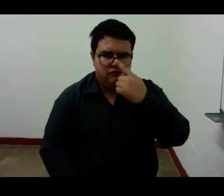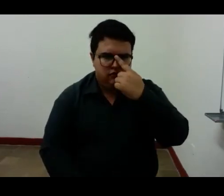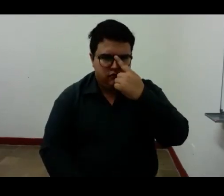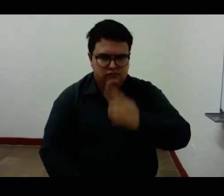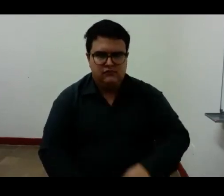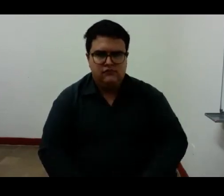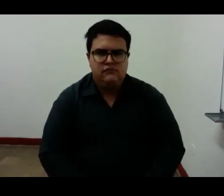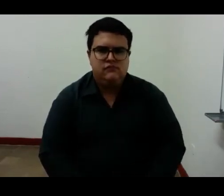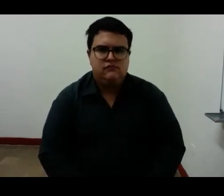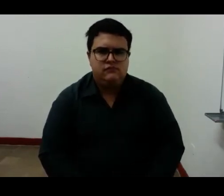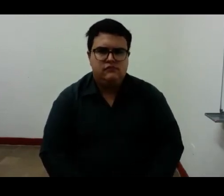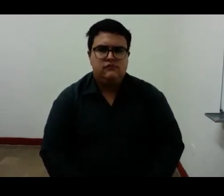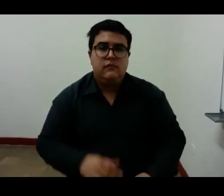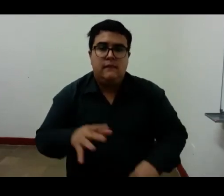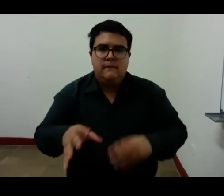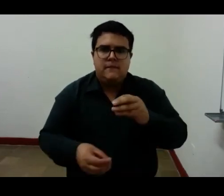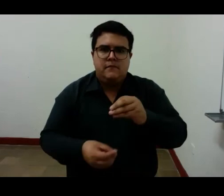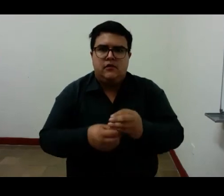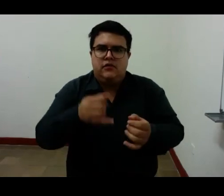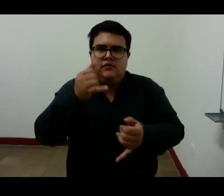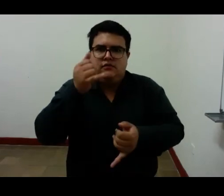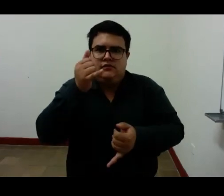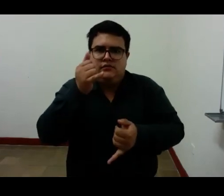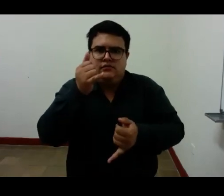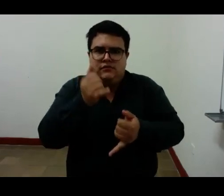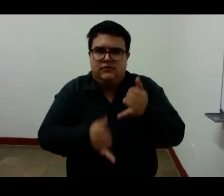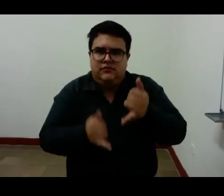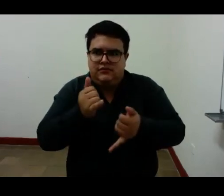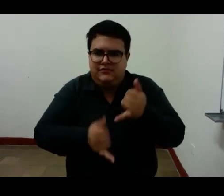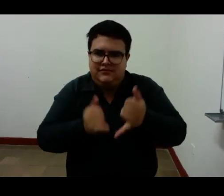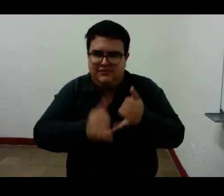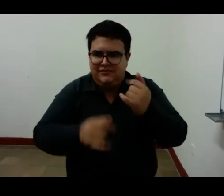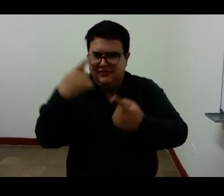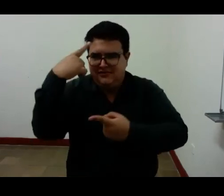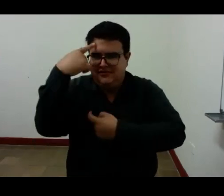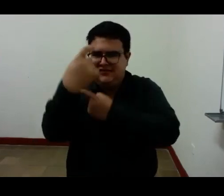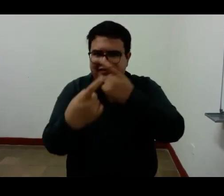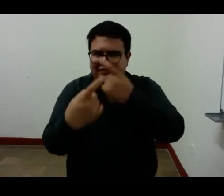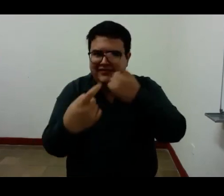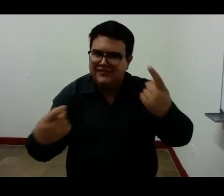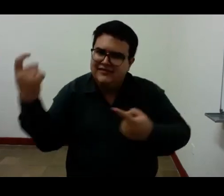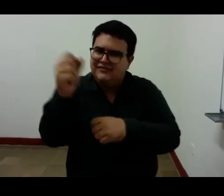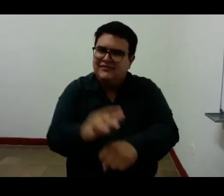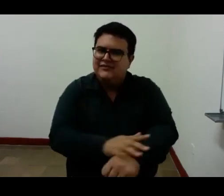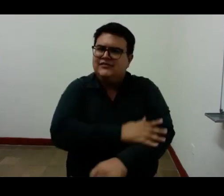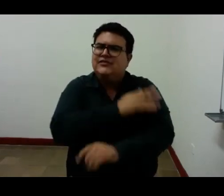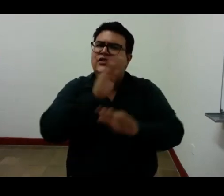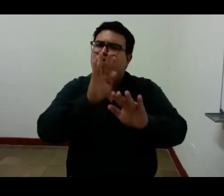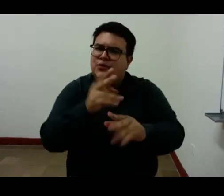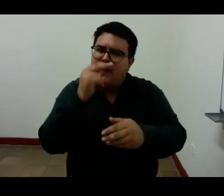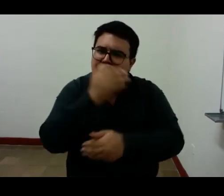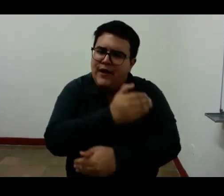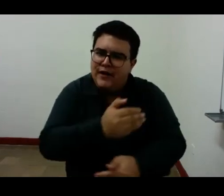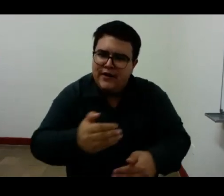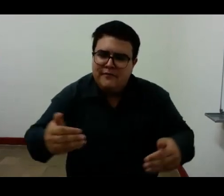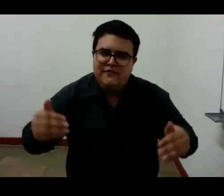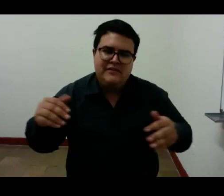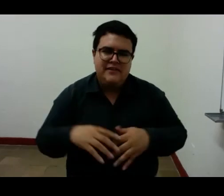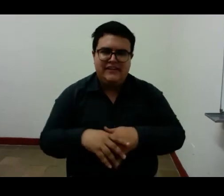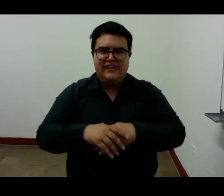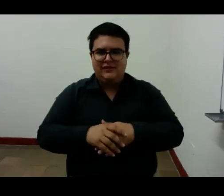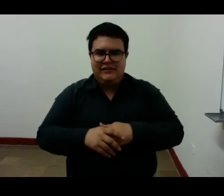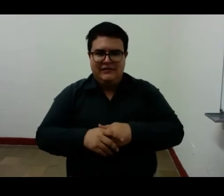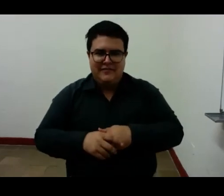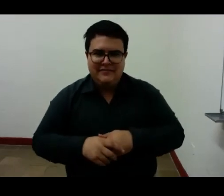y finalmente para terminar esta fuente un fragmento sobre la niñez de Fernando Pessoa que dice